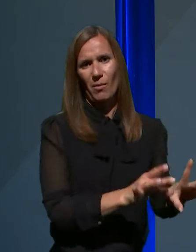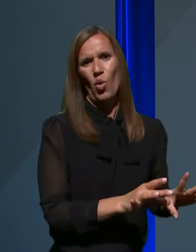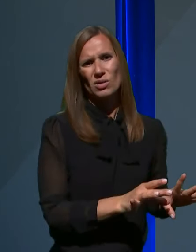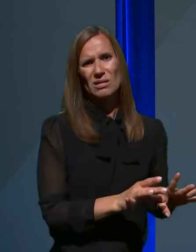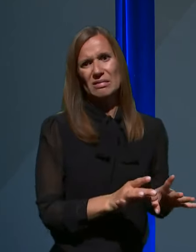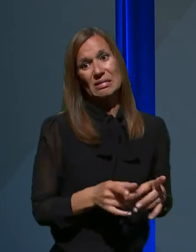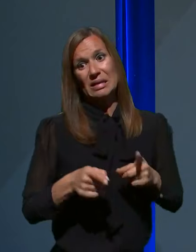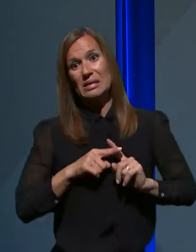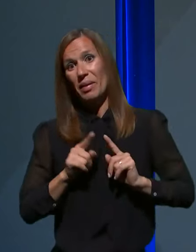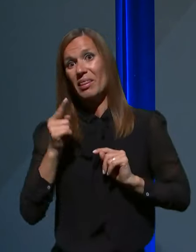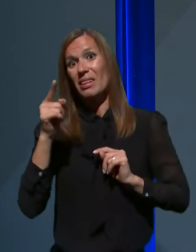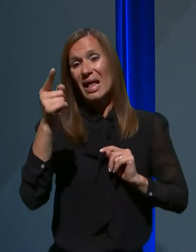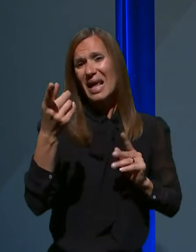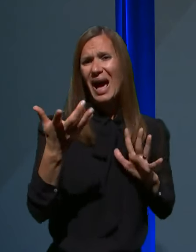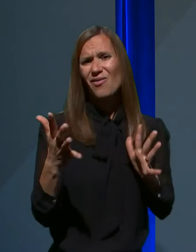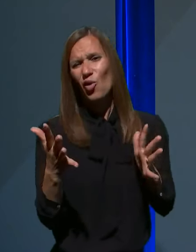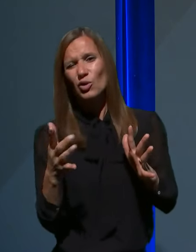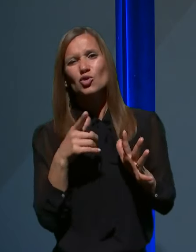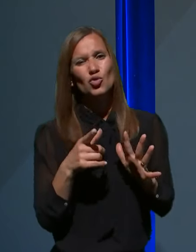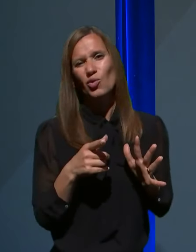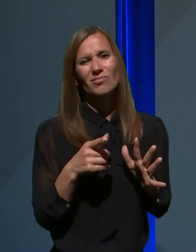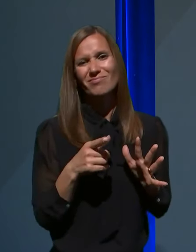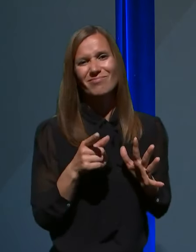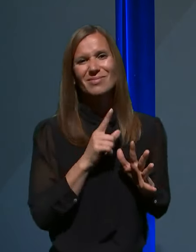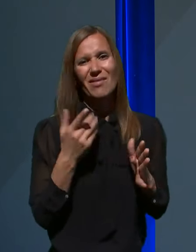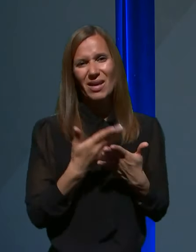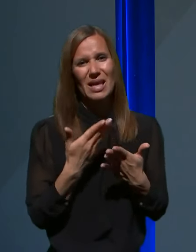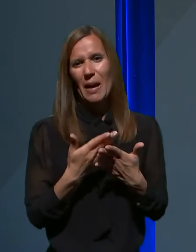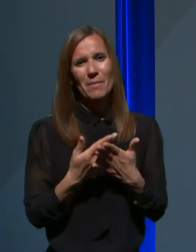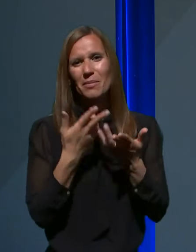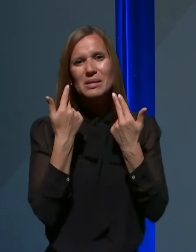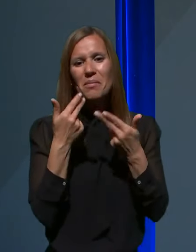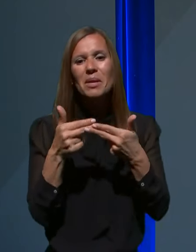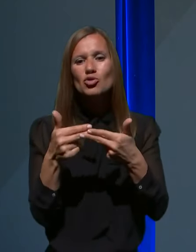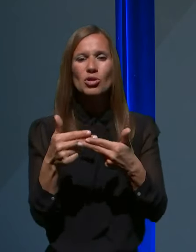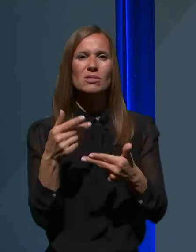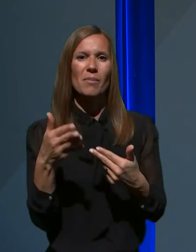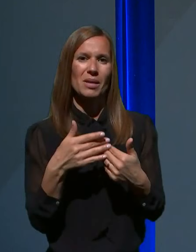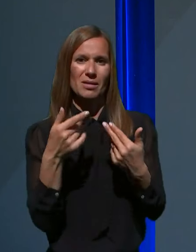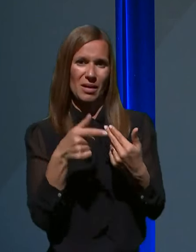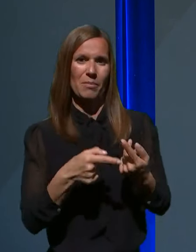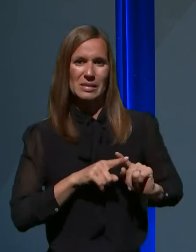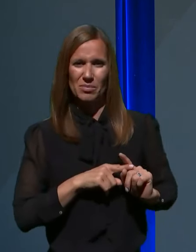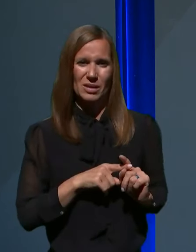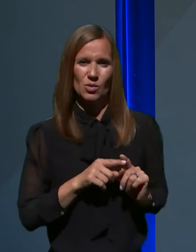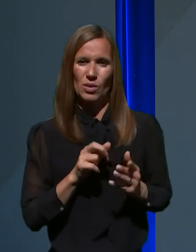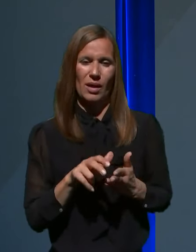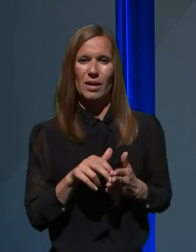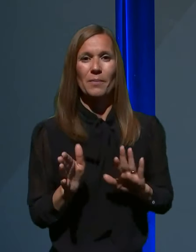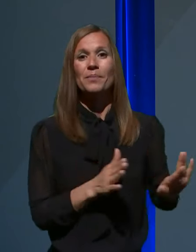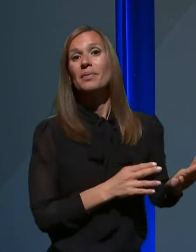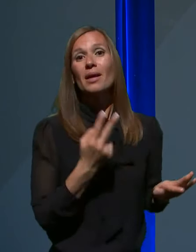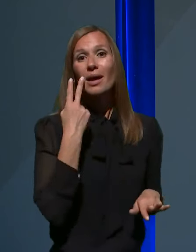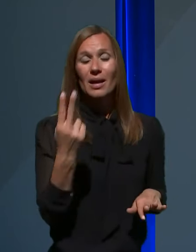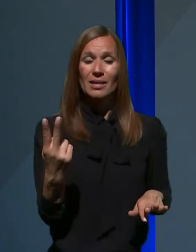da bi iskali neke posebne bližnice pri tem izpitu. Zdaj, kar se tiče